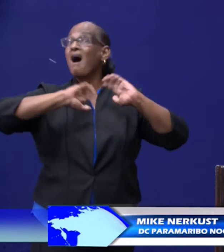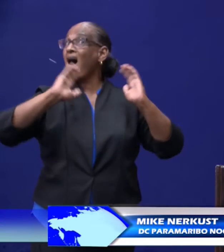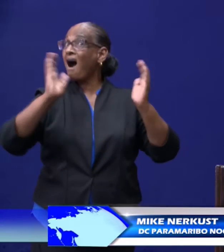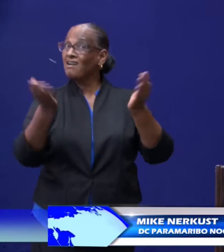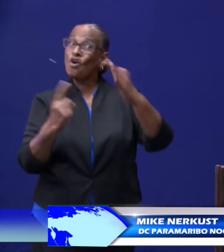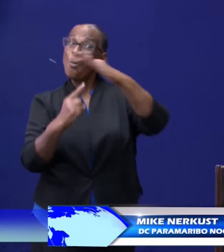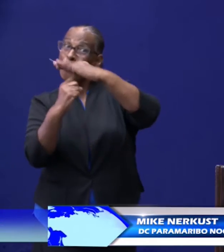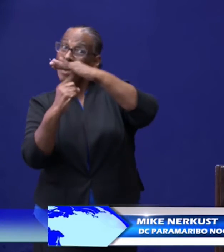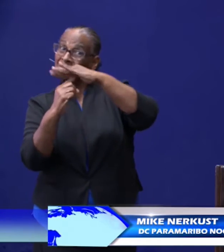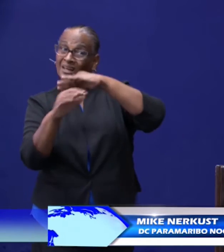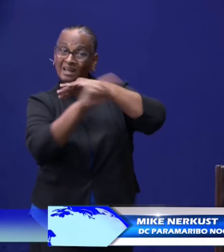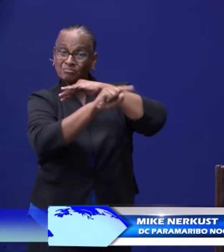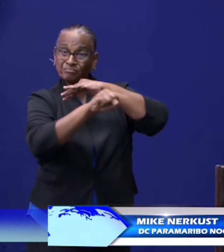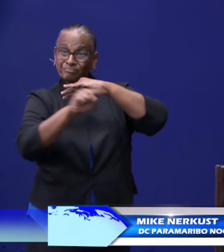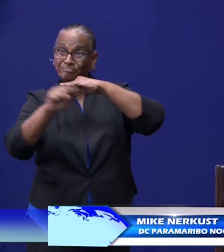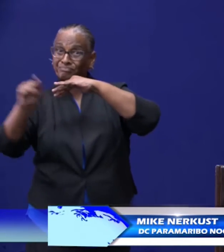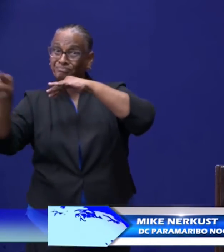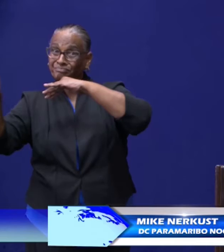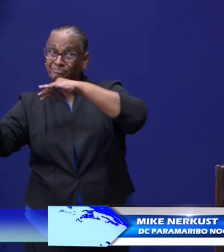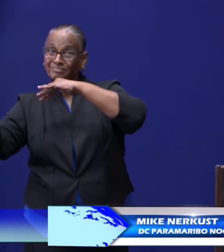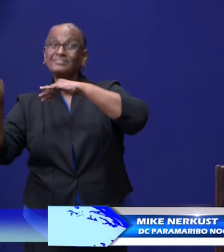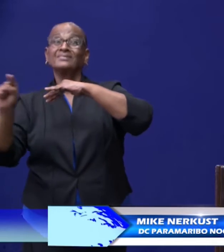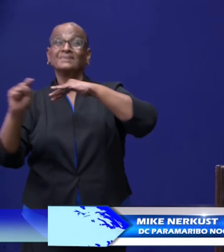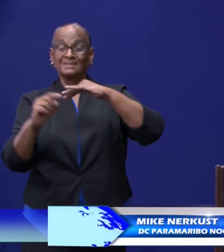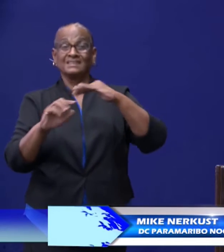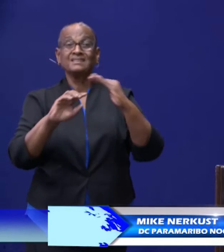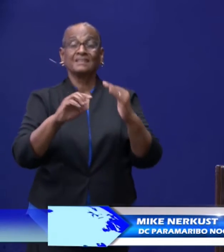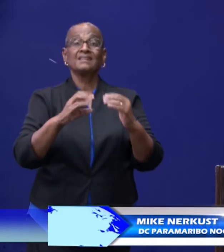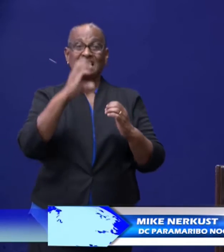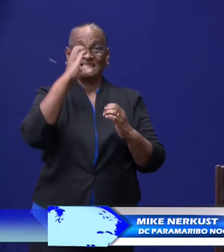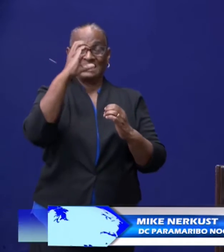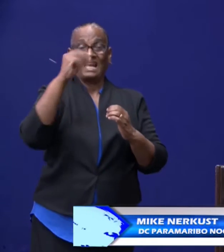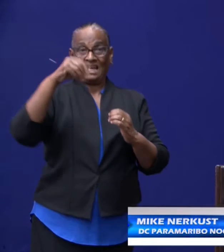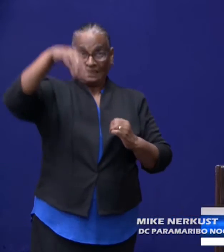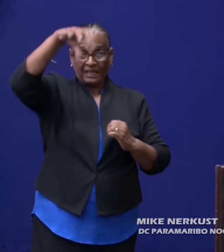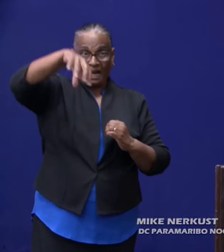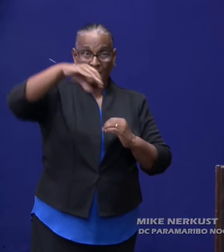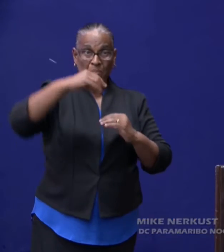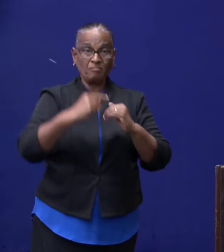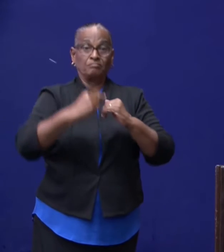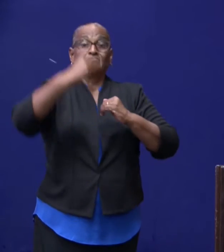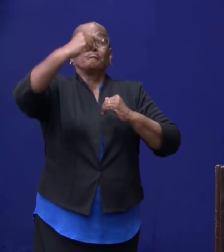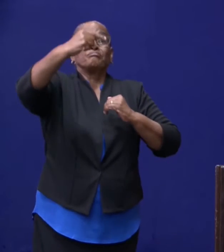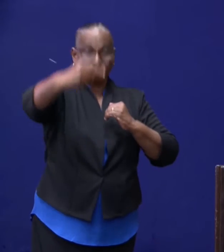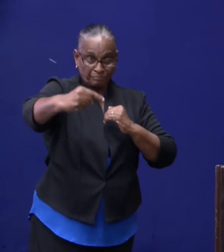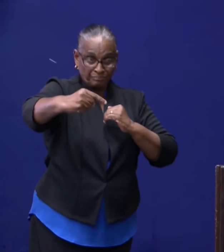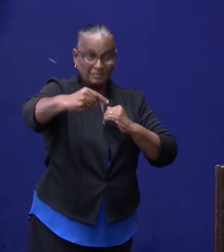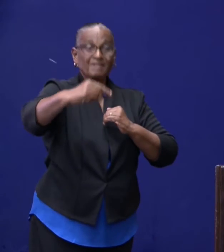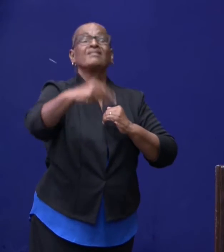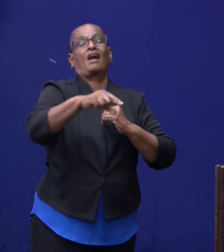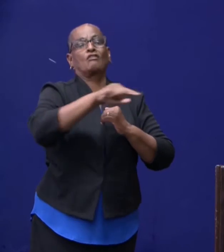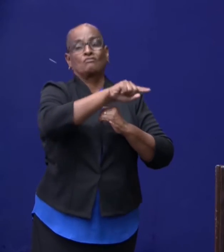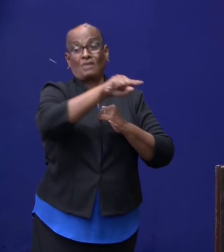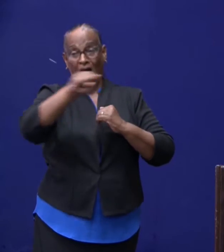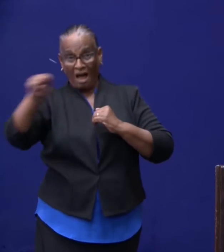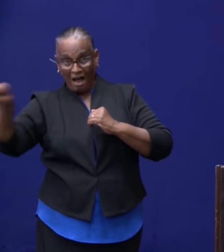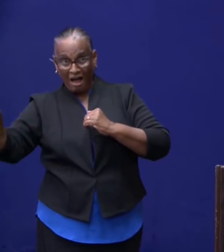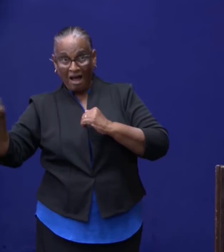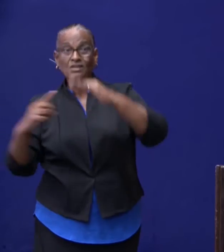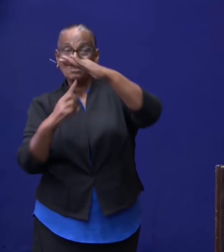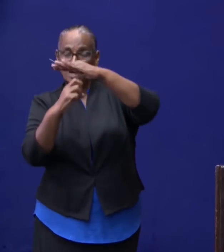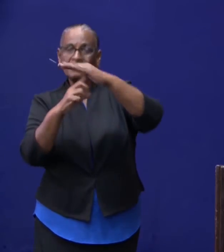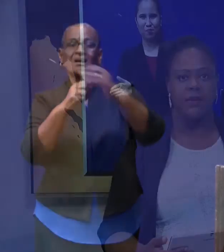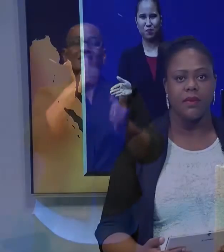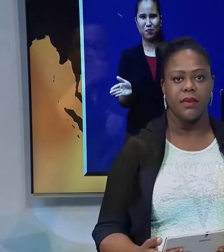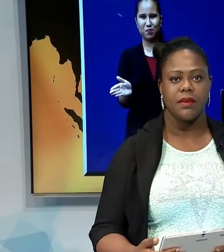dat aan de waterkant is tegenover de centrale bank gesloten tot 6 uur de volgende